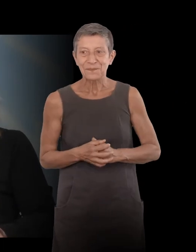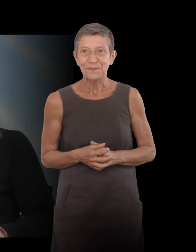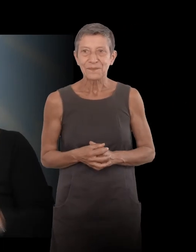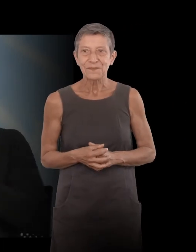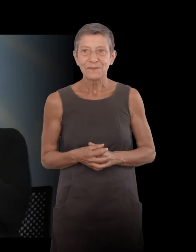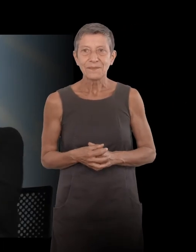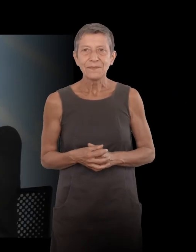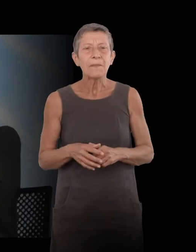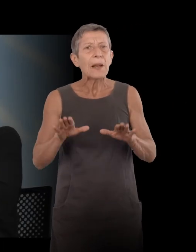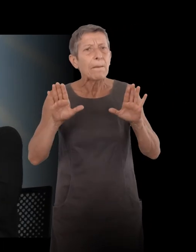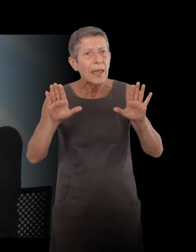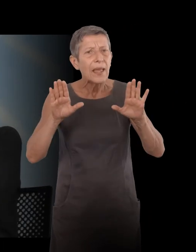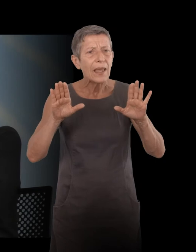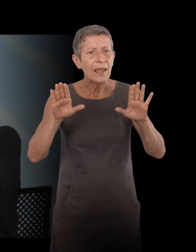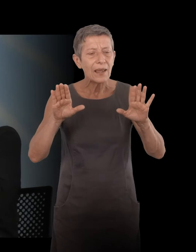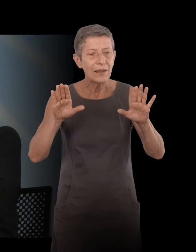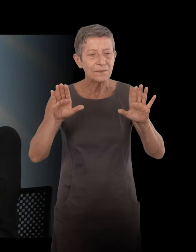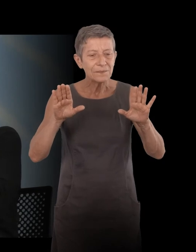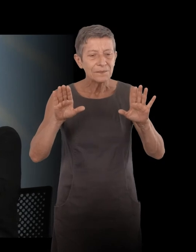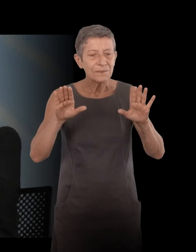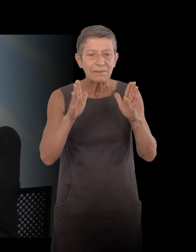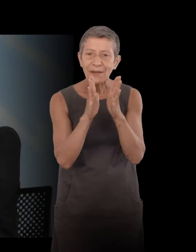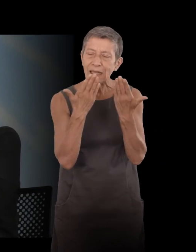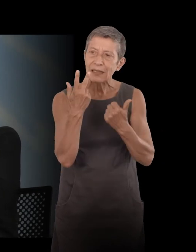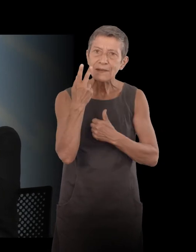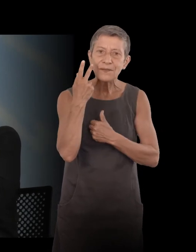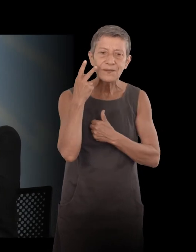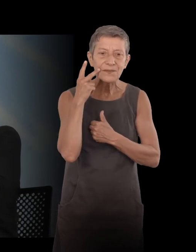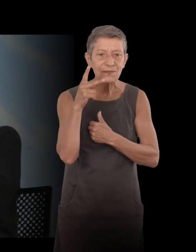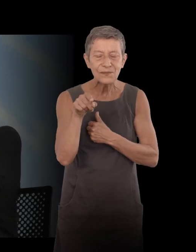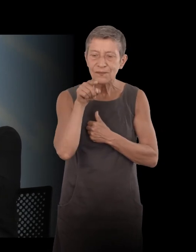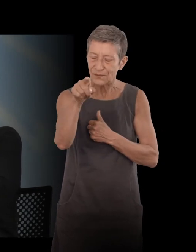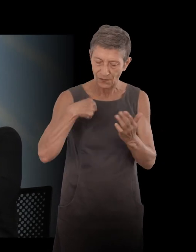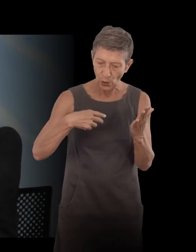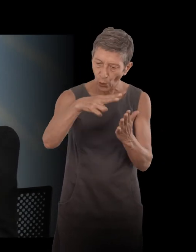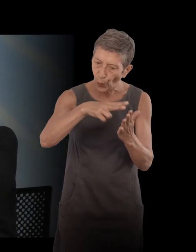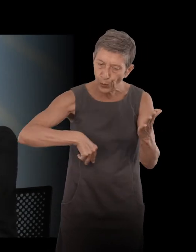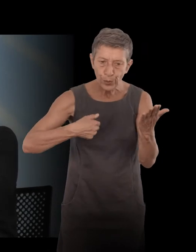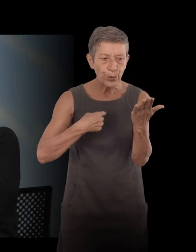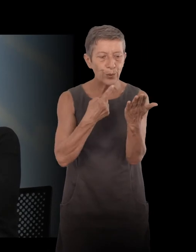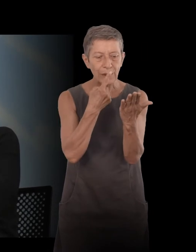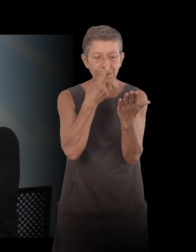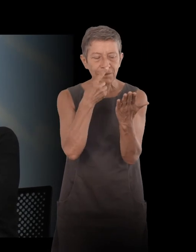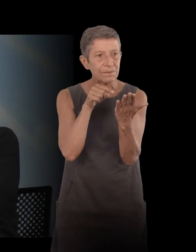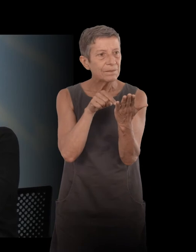J'ai eu la sensation, en lisant votre livre aussi, qu'il y avait un peu des repères dans votre existence,